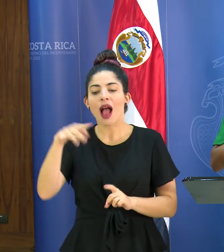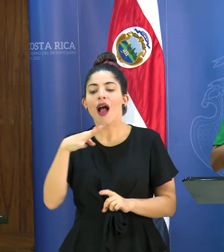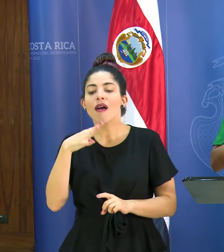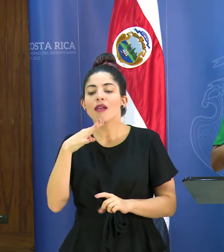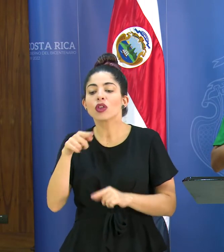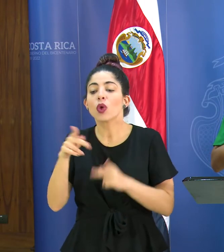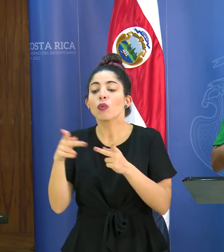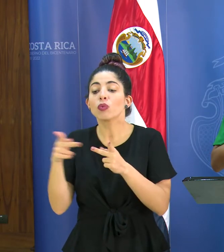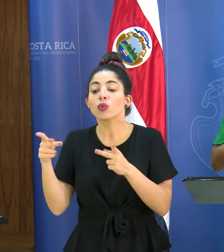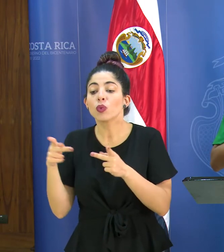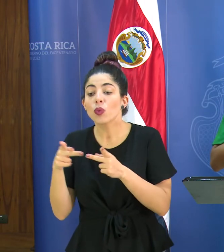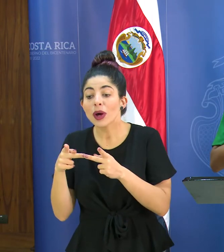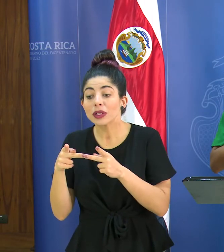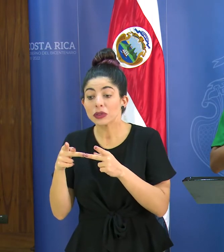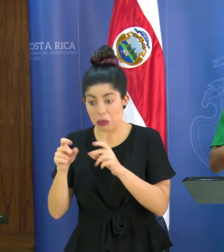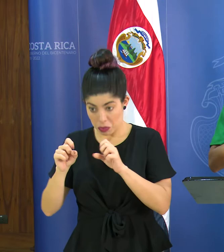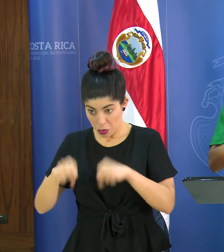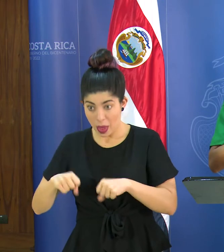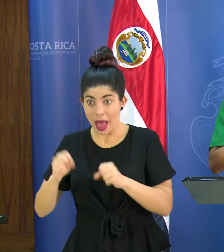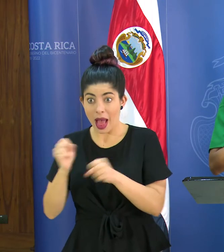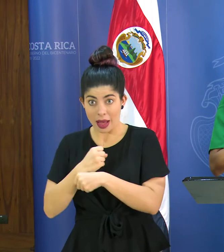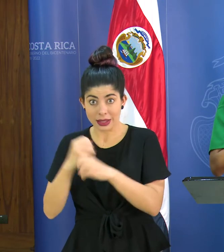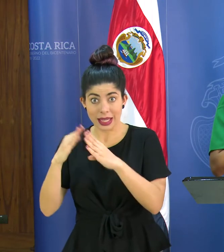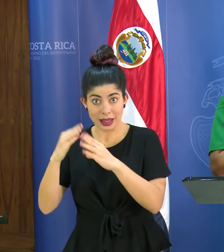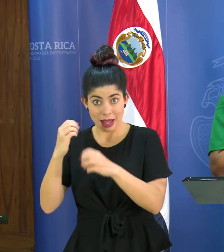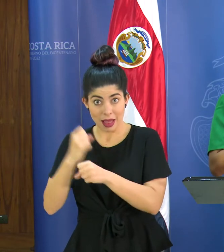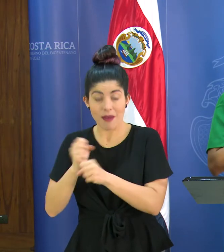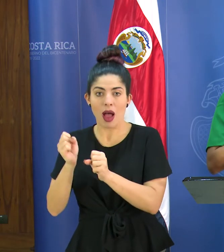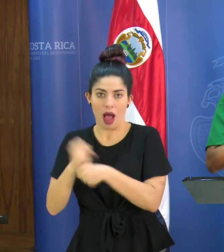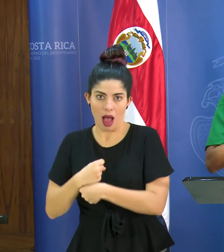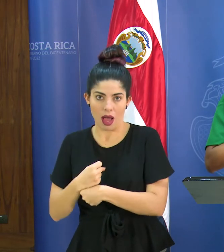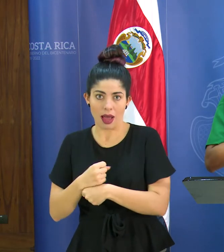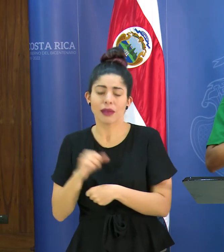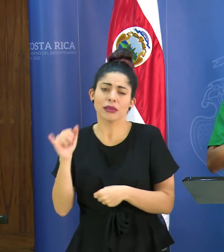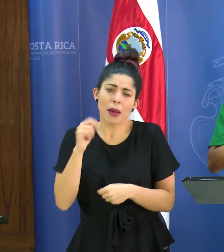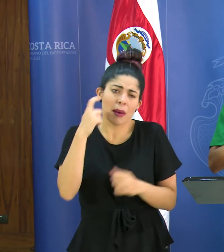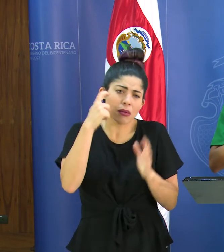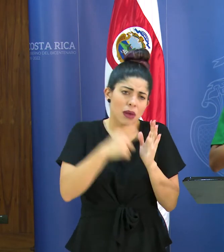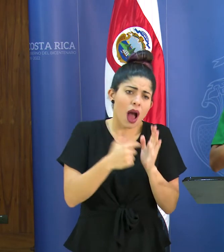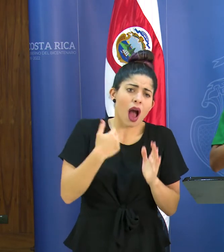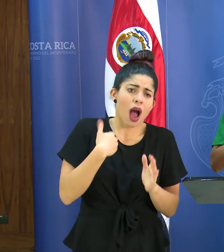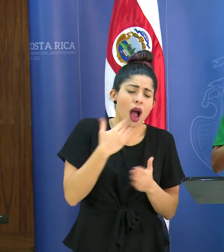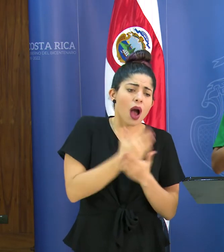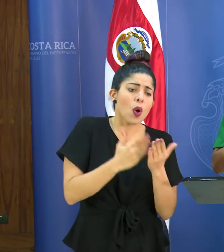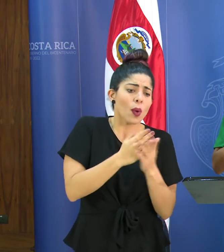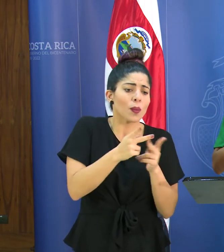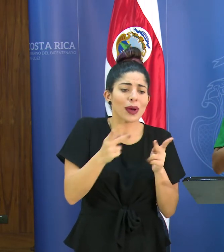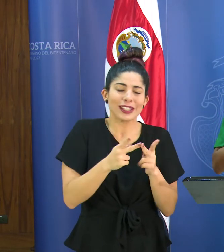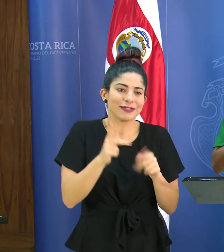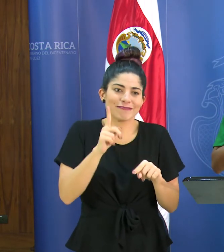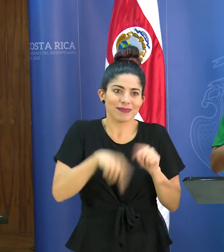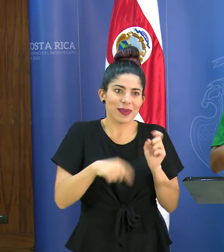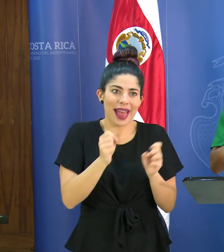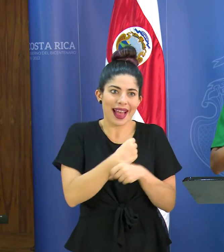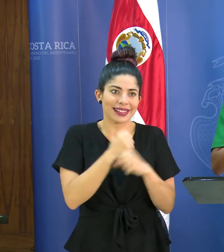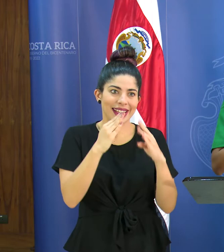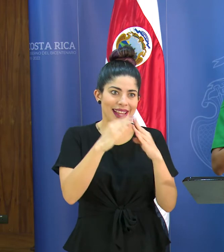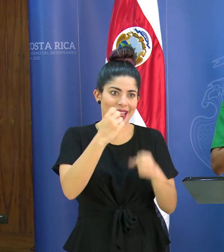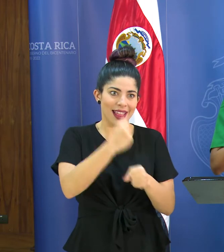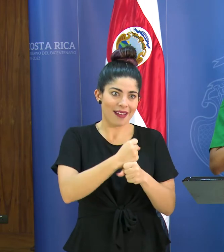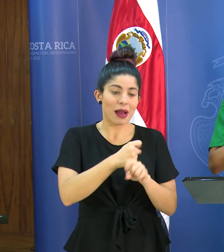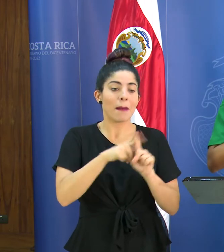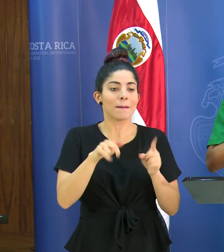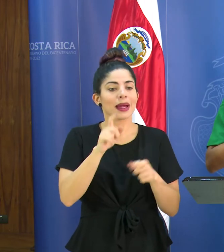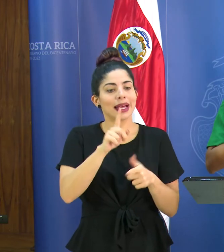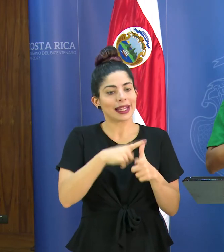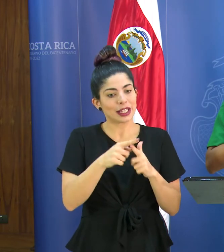aquellos puestos que son teletrabajables y por supuesto también reconocemos que hay algunos puestos que no son teletrabajables pero que es parte de lo